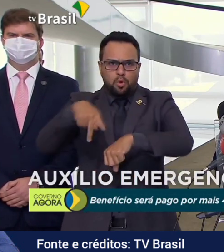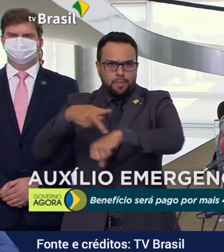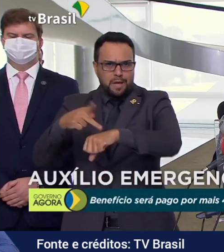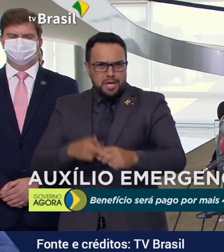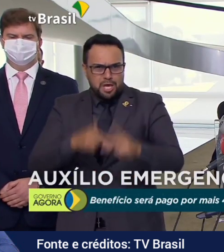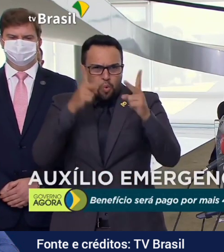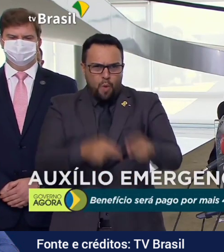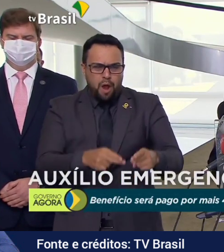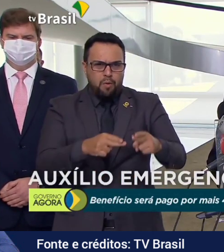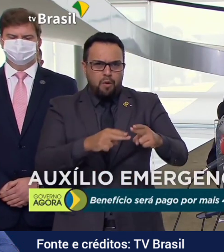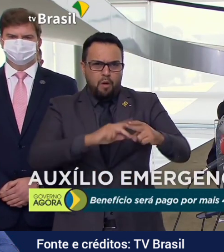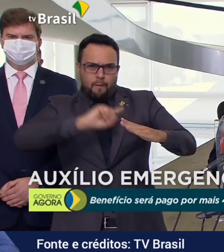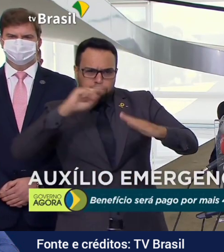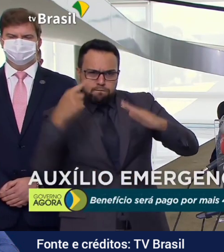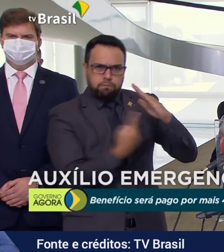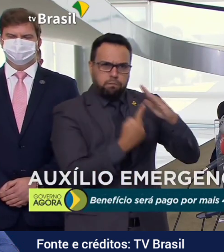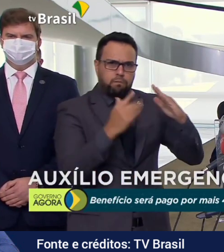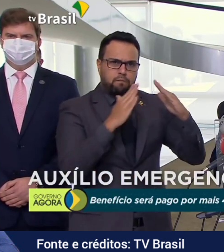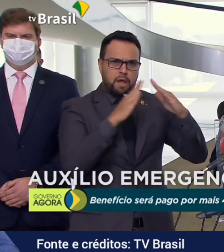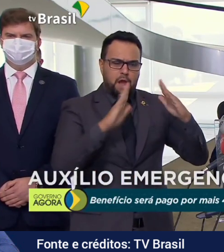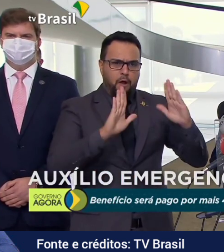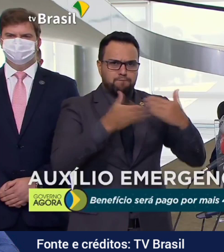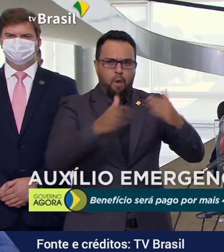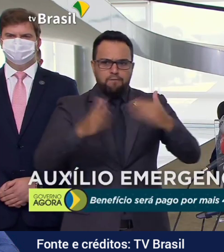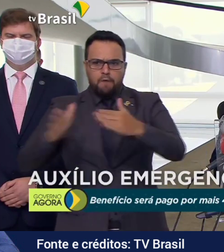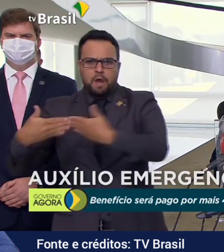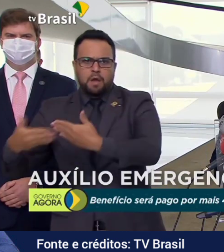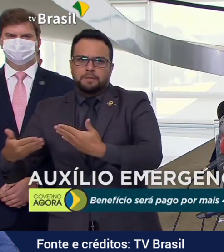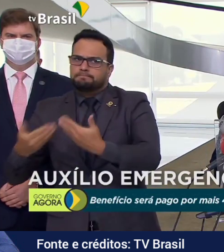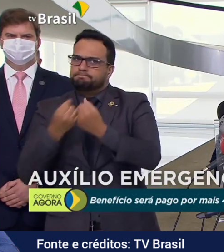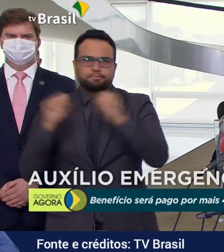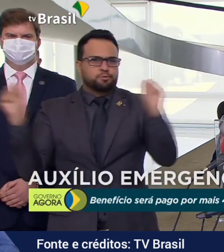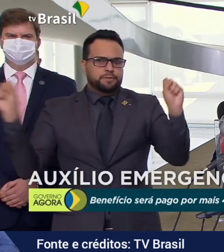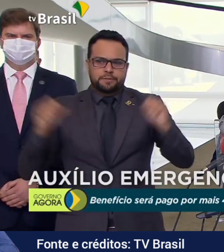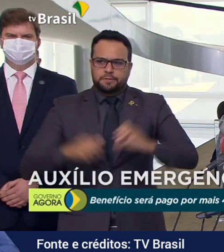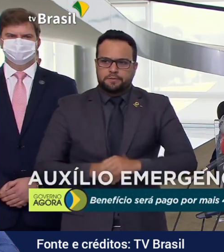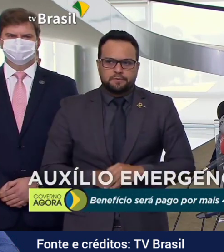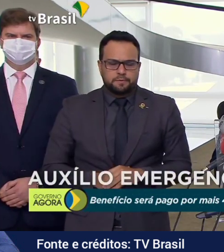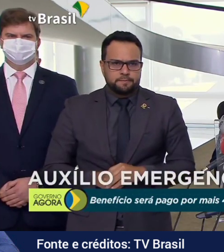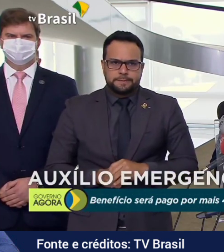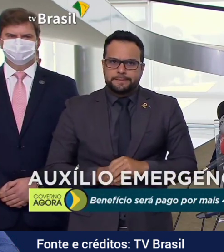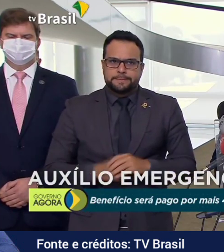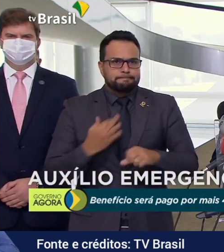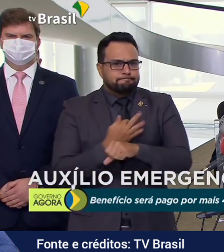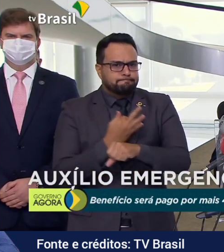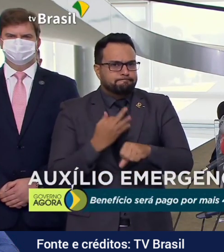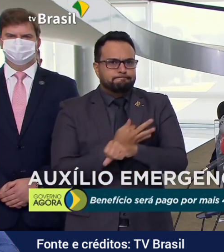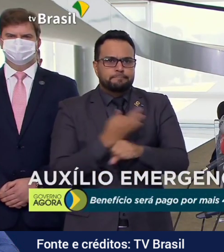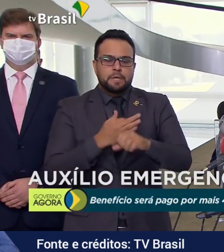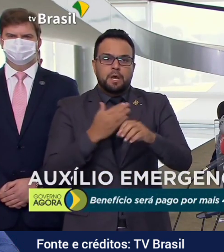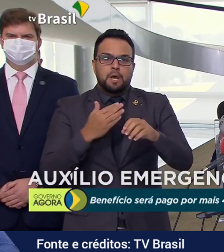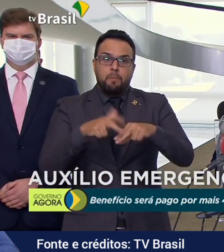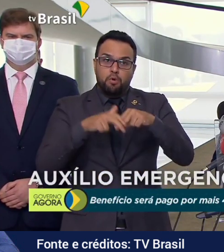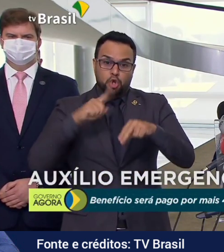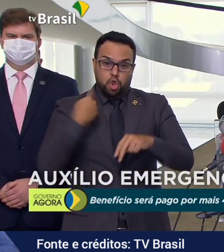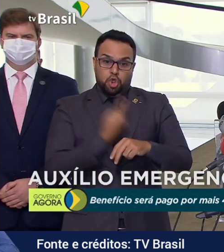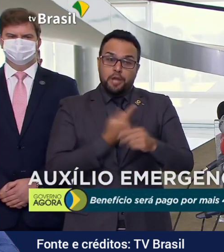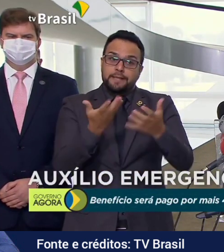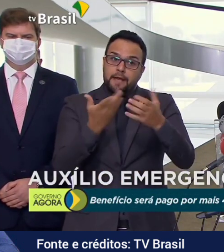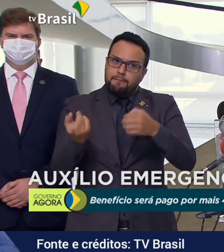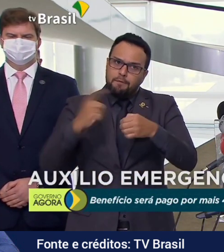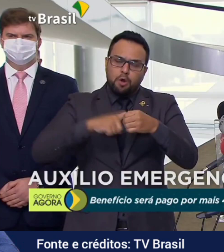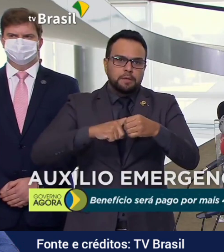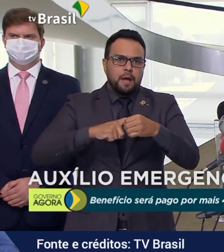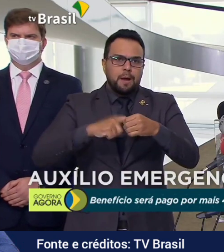esse tipo de política. E nós queremos realmente é voltar à normalidade o mais rápido possível,